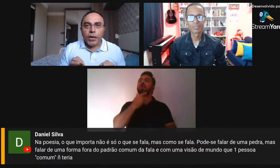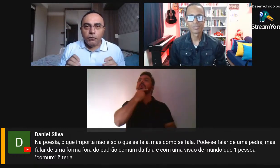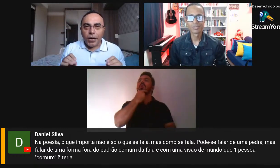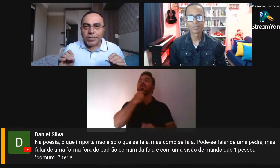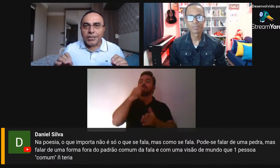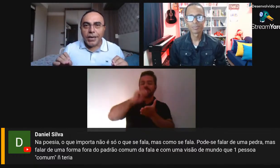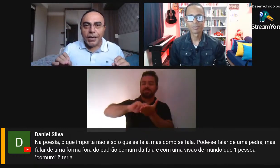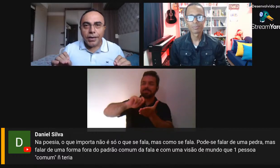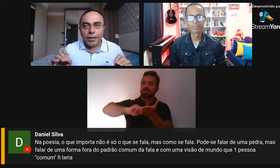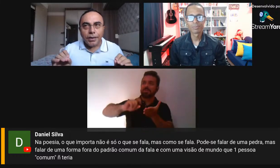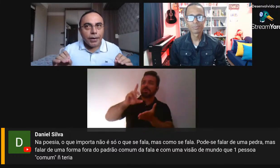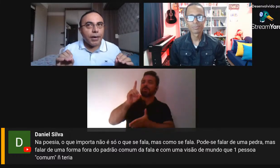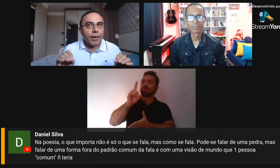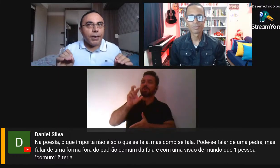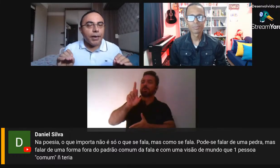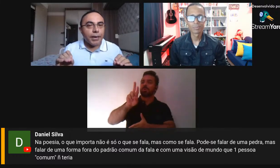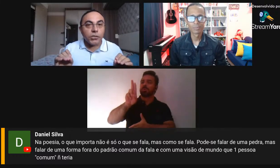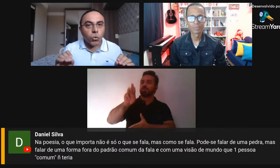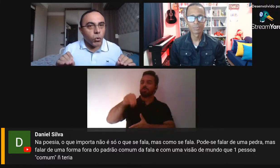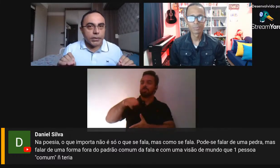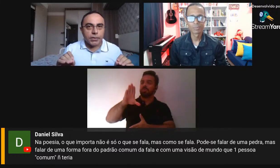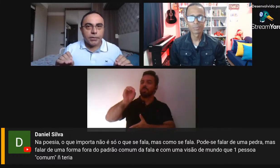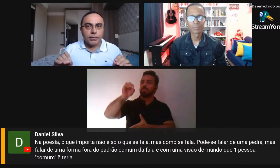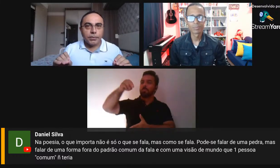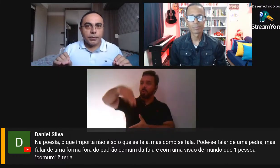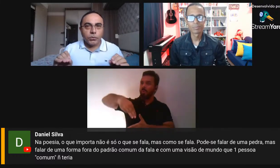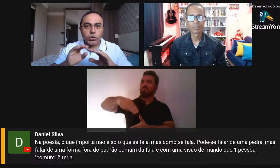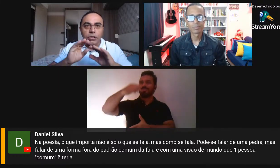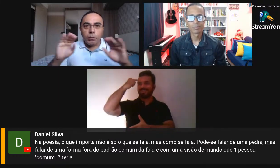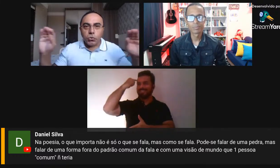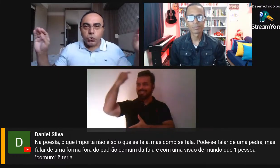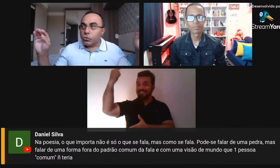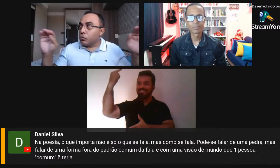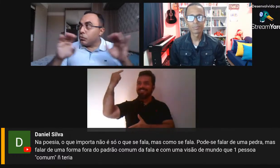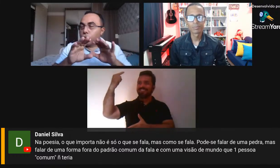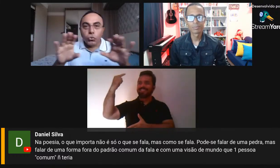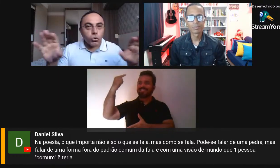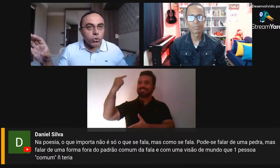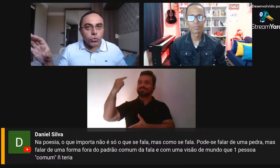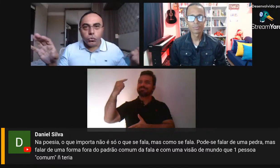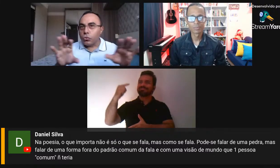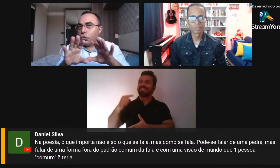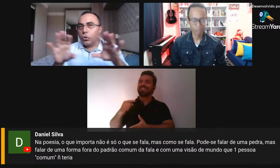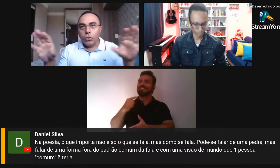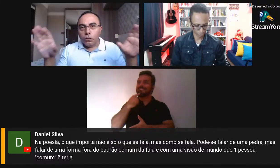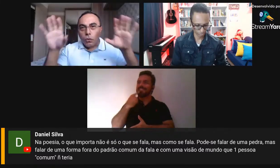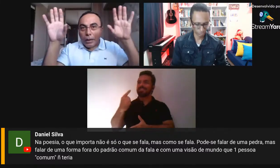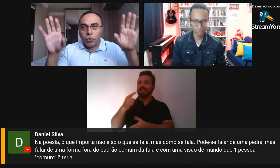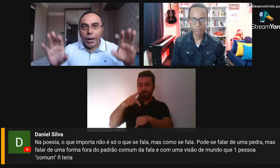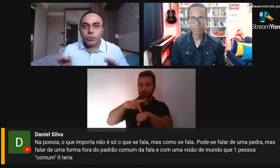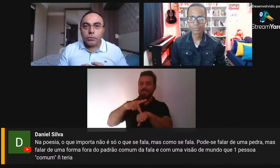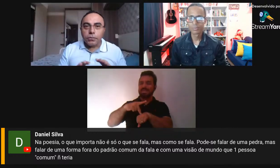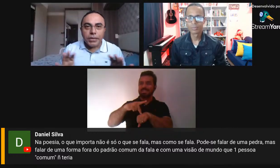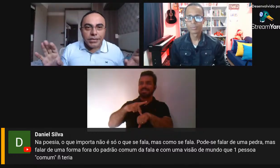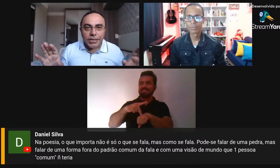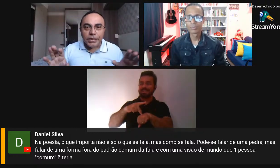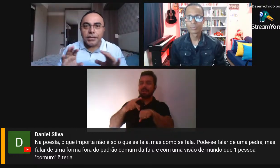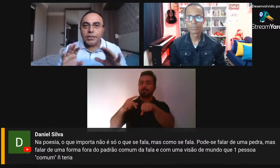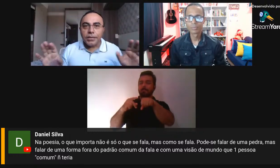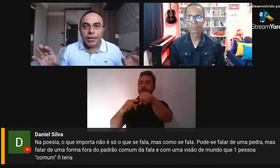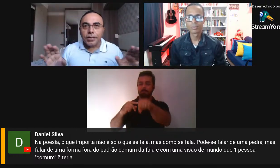Escrever, fazer, escolhas. Nós temos no nosso vocabulário